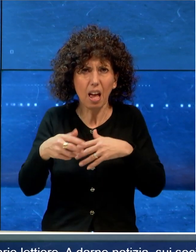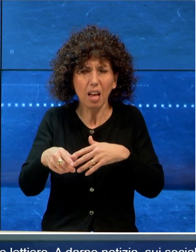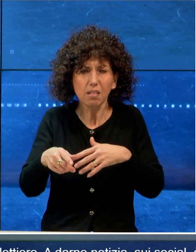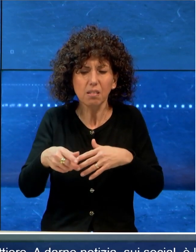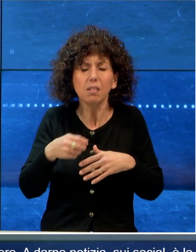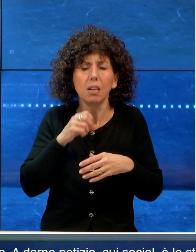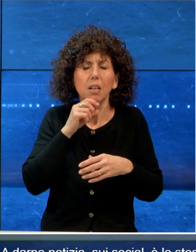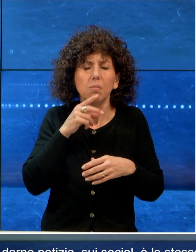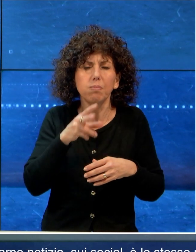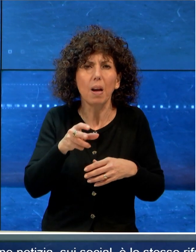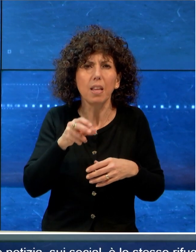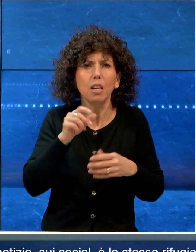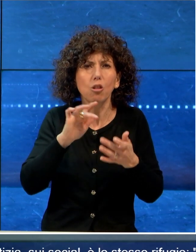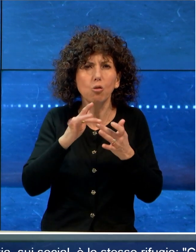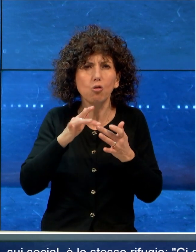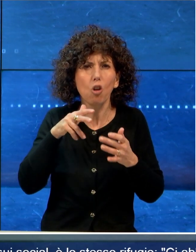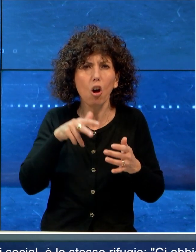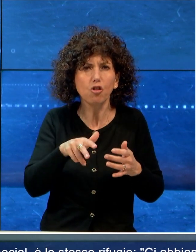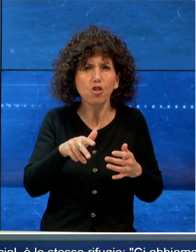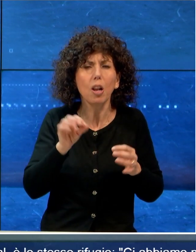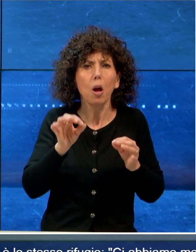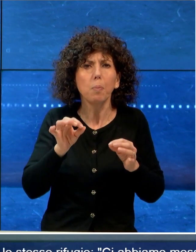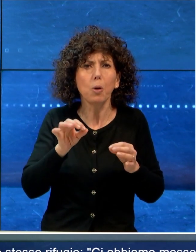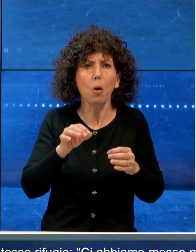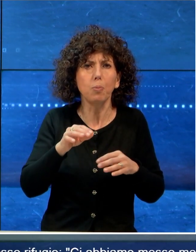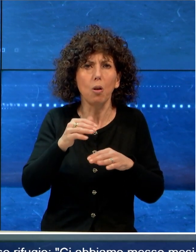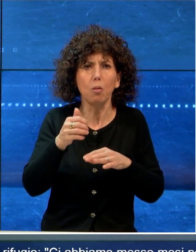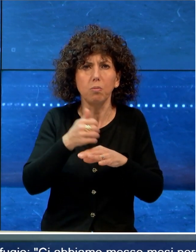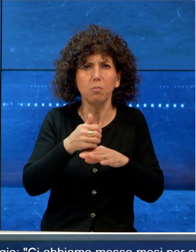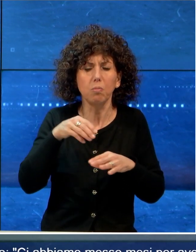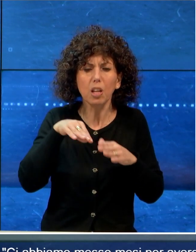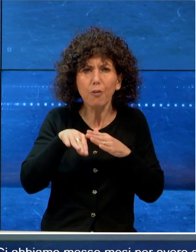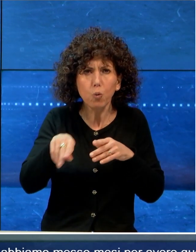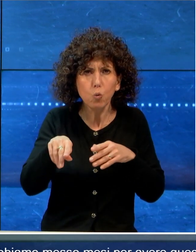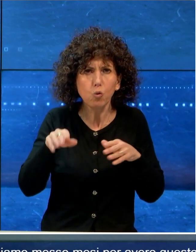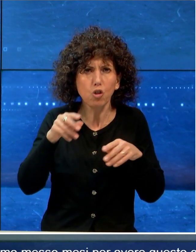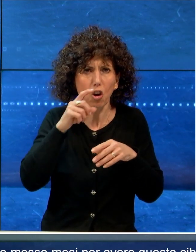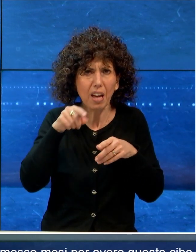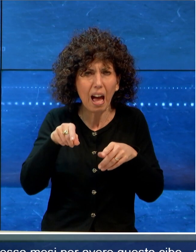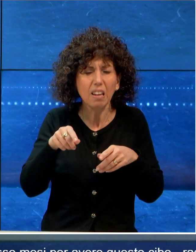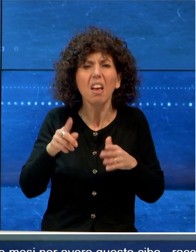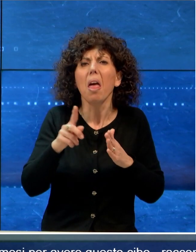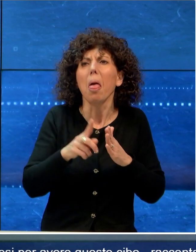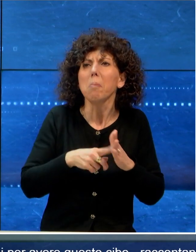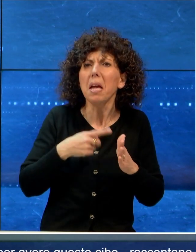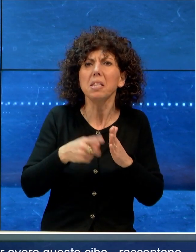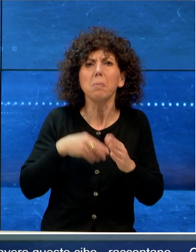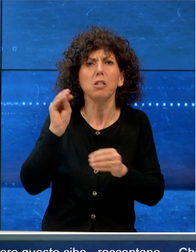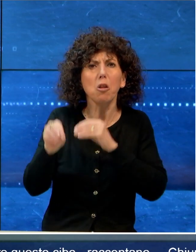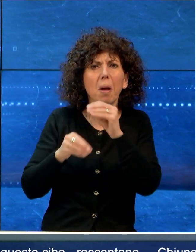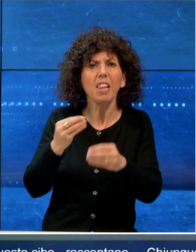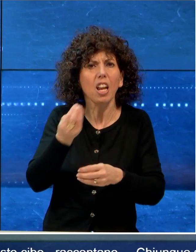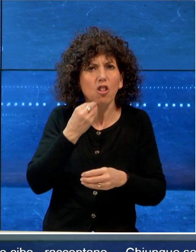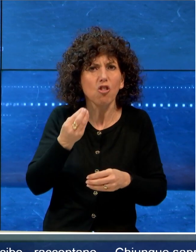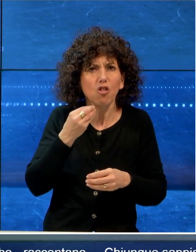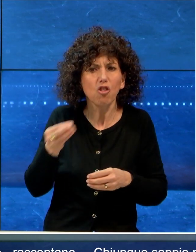darne notizia sui social è lo stesso rifugio. Ci abbiamo messo mesi per avere questo cibo,